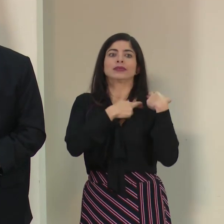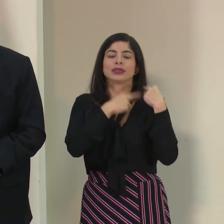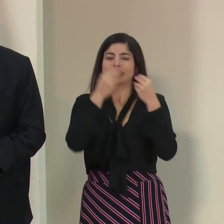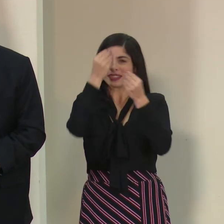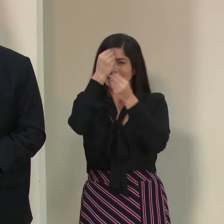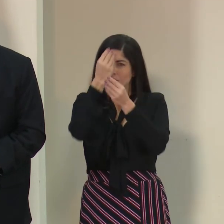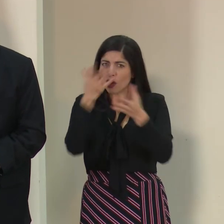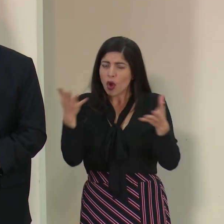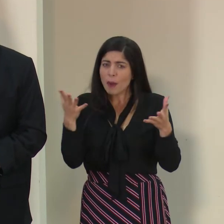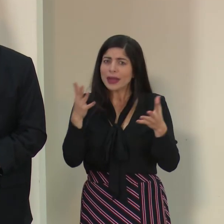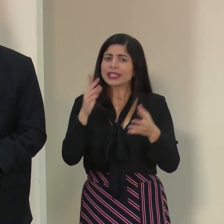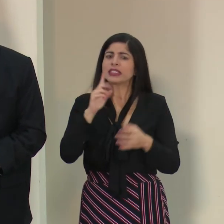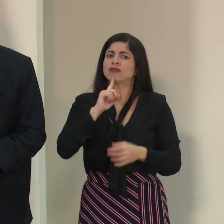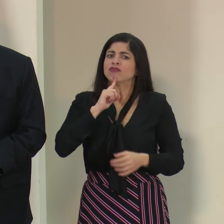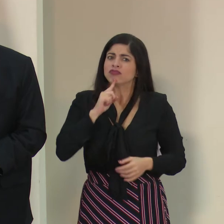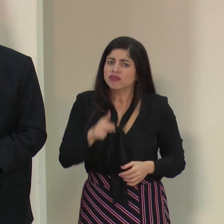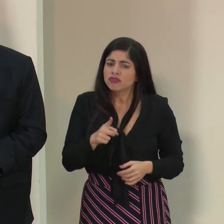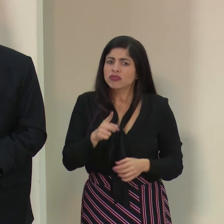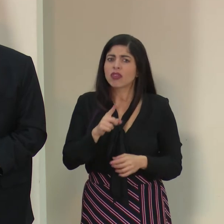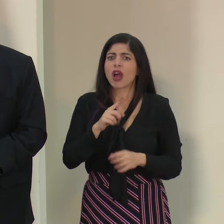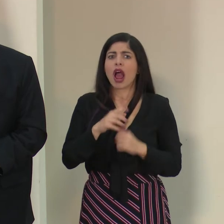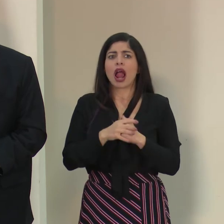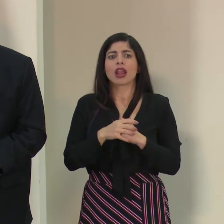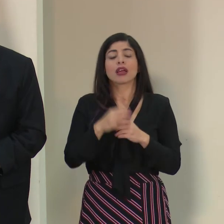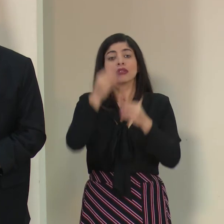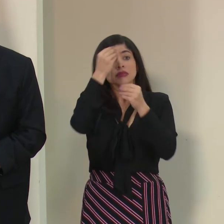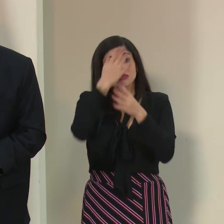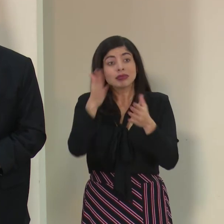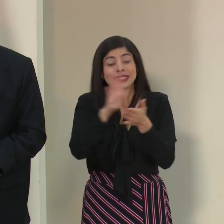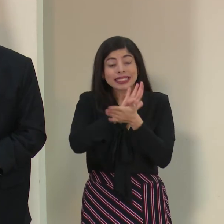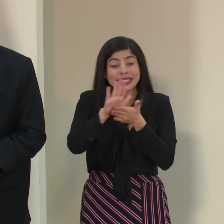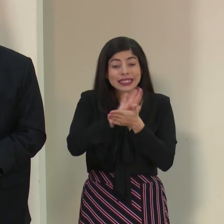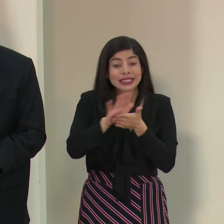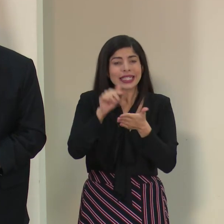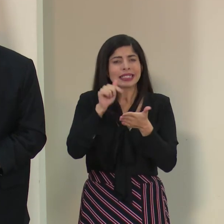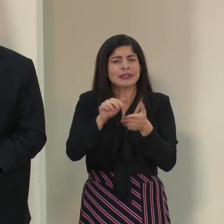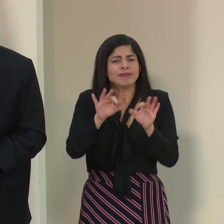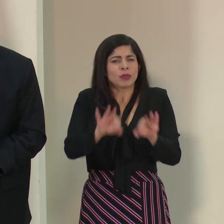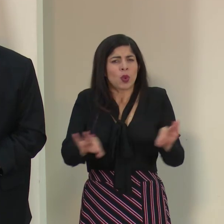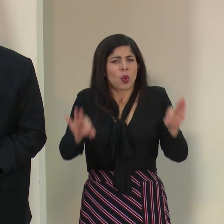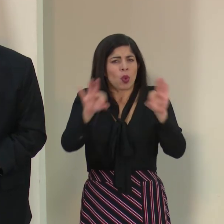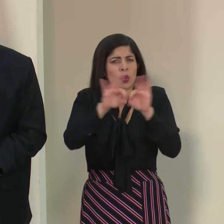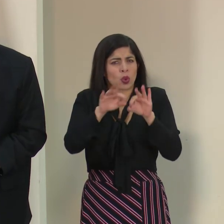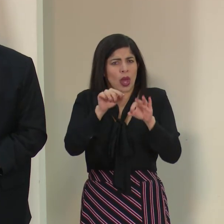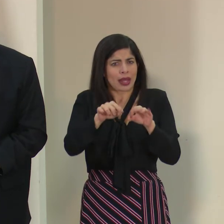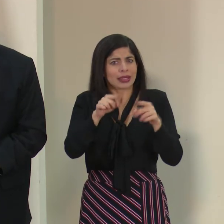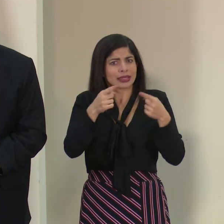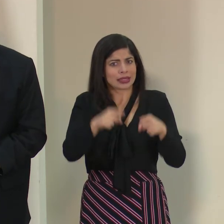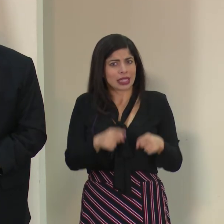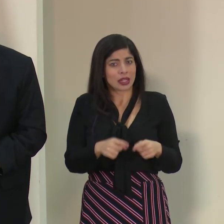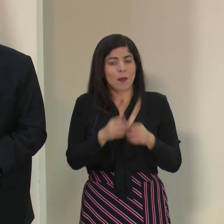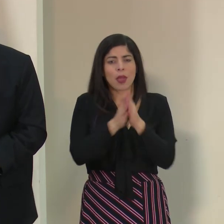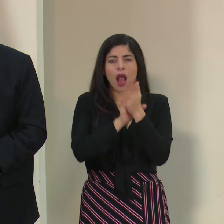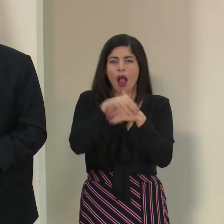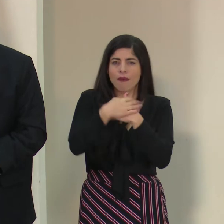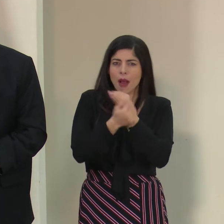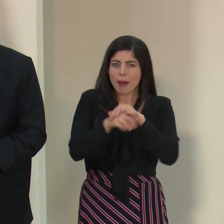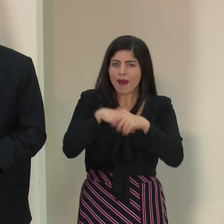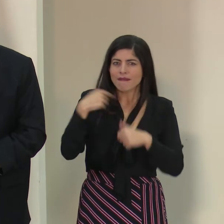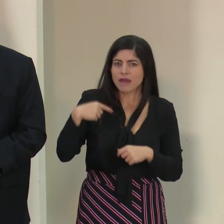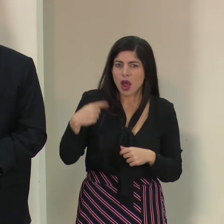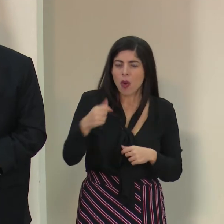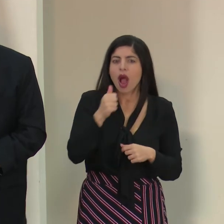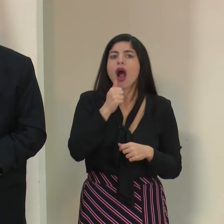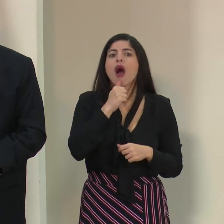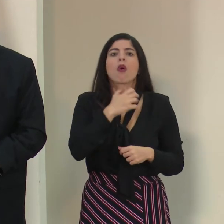información confiable, información fidedigna y de transmitir de que la higiene es fundamental en estos casos. El lavado de manos frecuente con